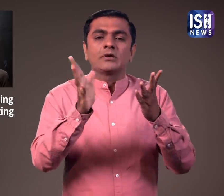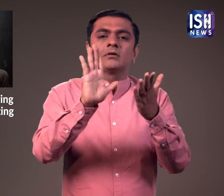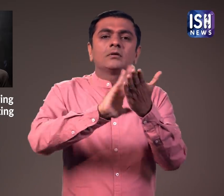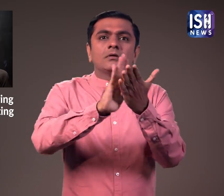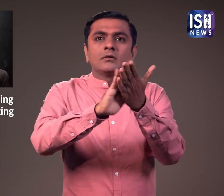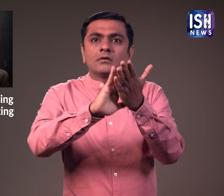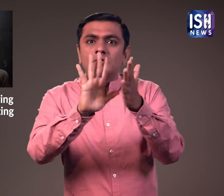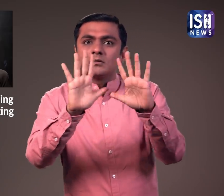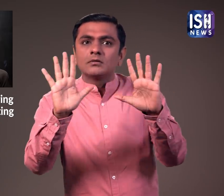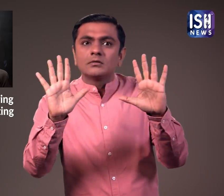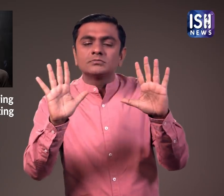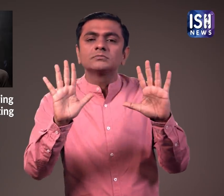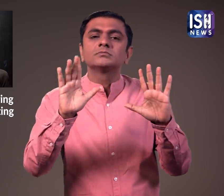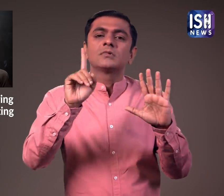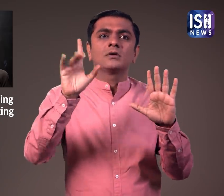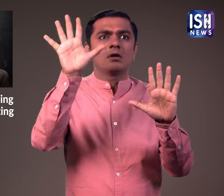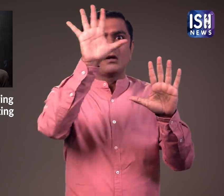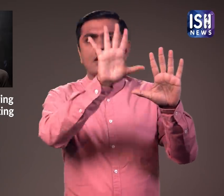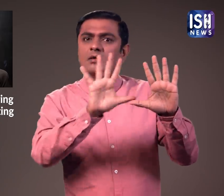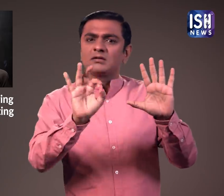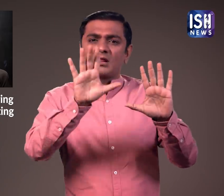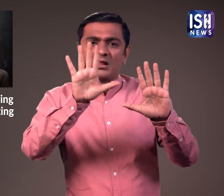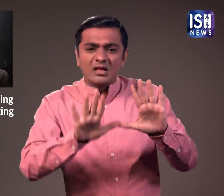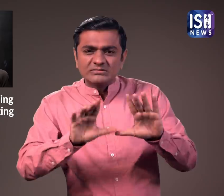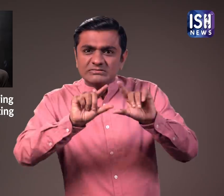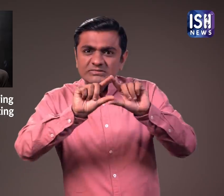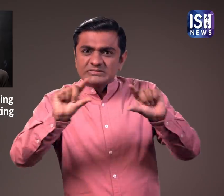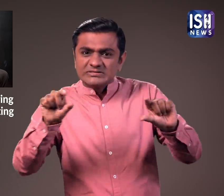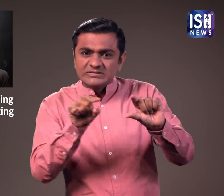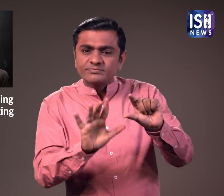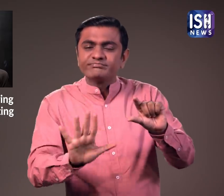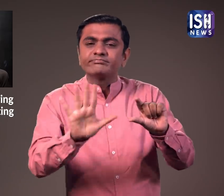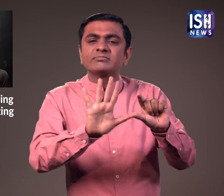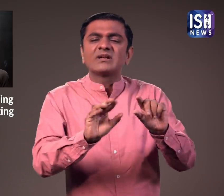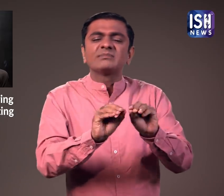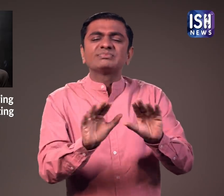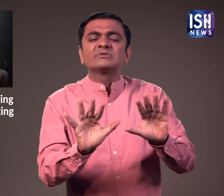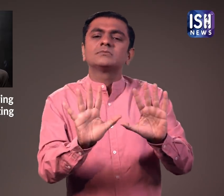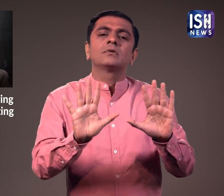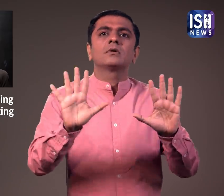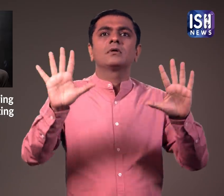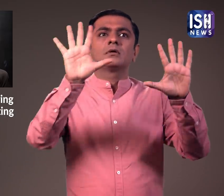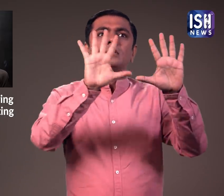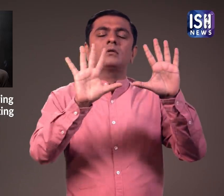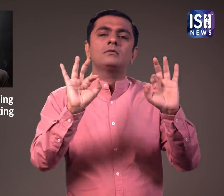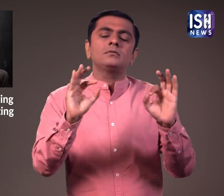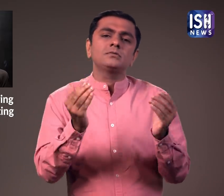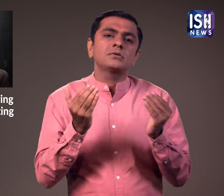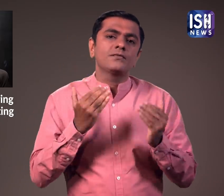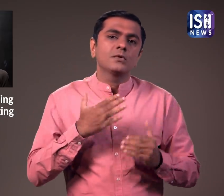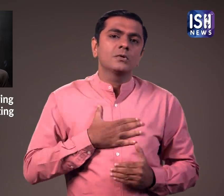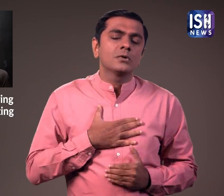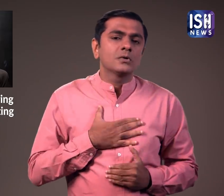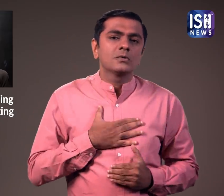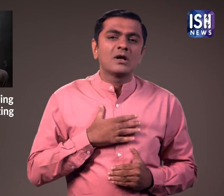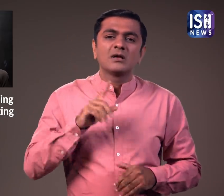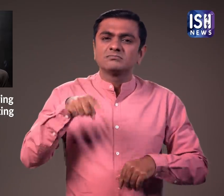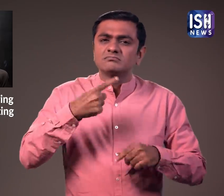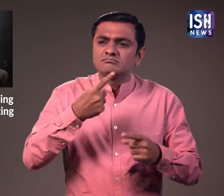पेंटिंग के केवल निजले हिस्से को नुक्सान पहुँचा लेकिन उपर का हिस्सा बरकरार था। तबी